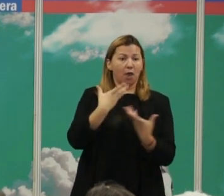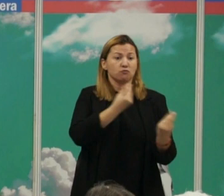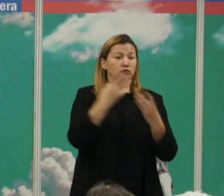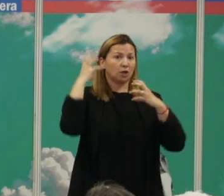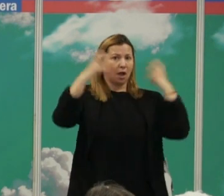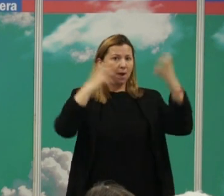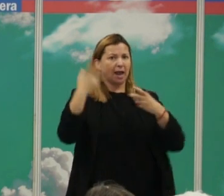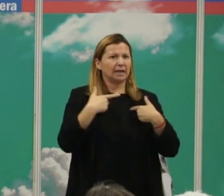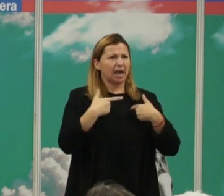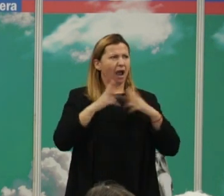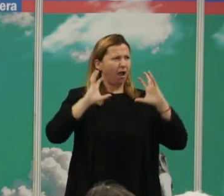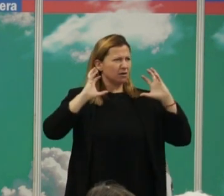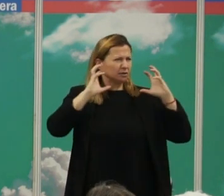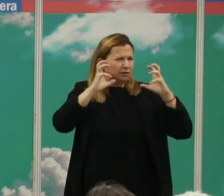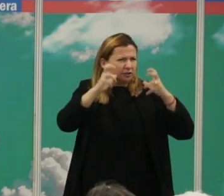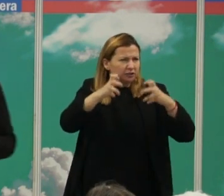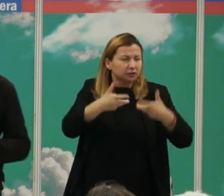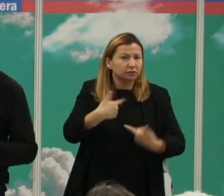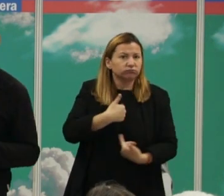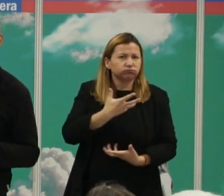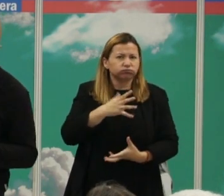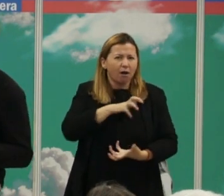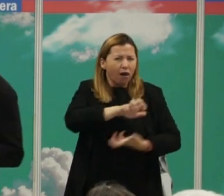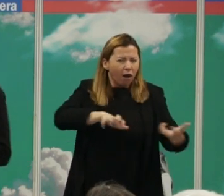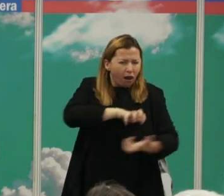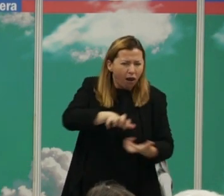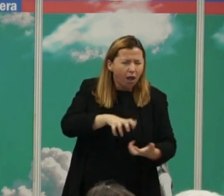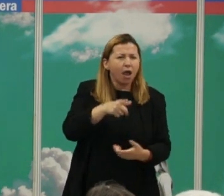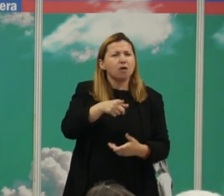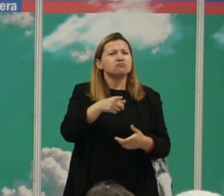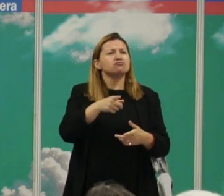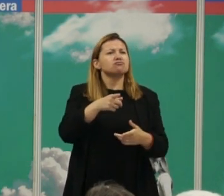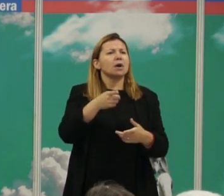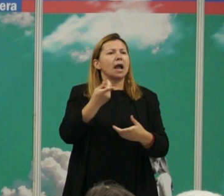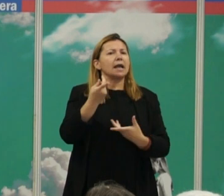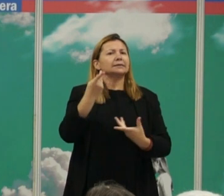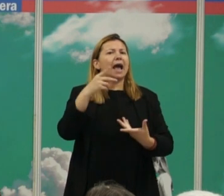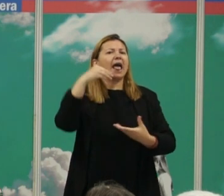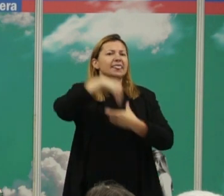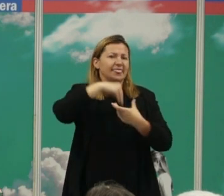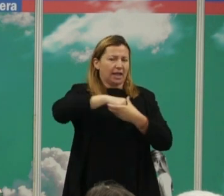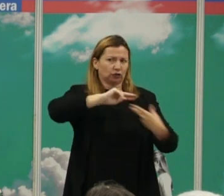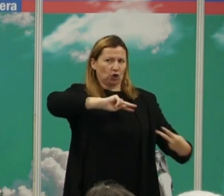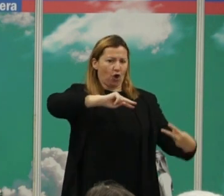que la agresividad, en general, pues tiene un componente genético que en algunos casos